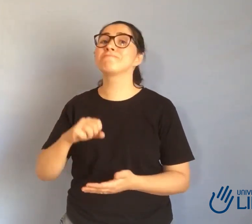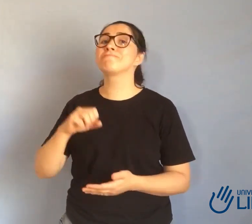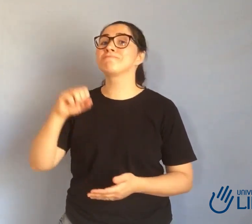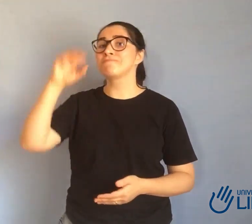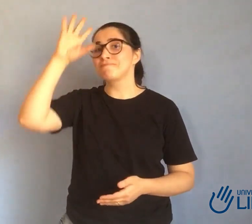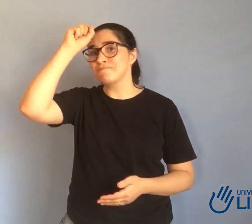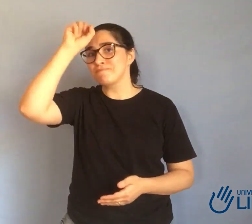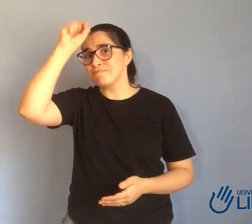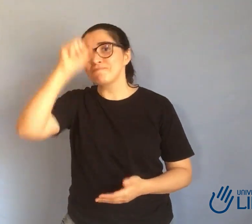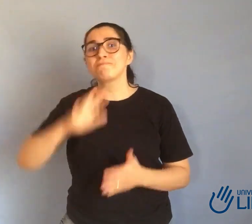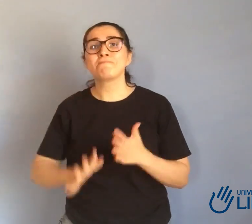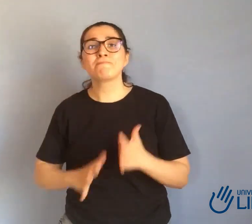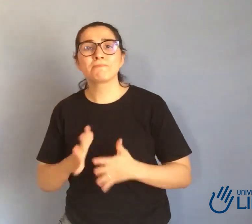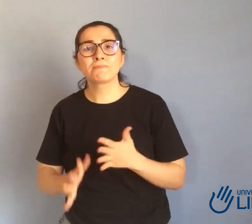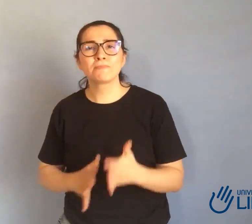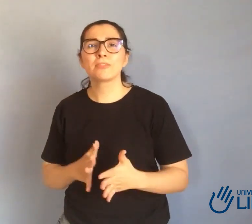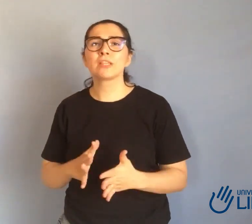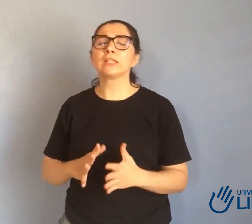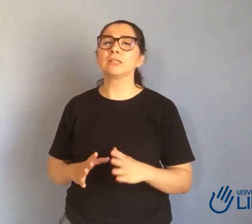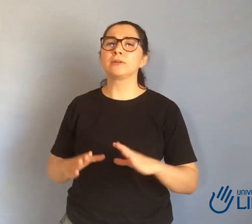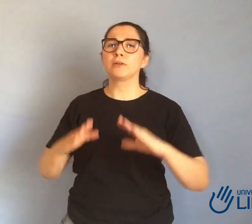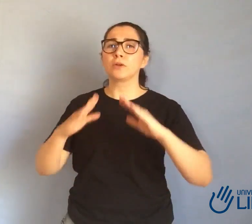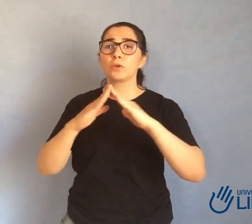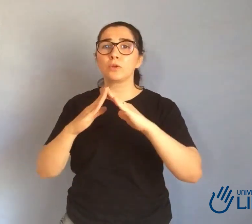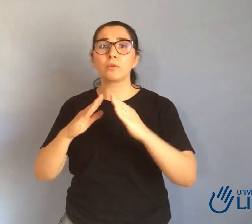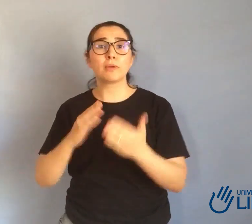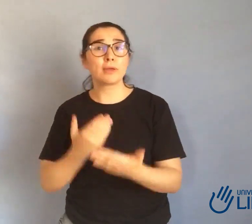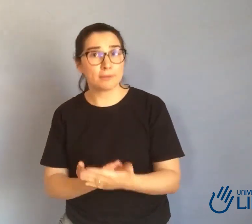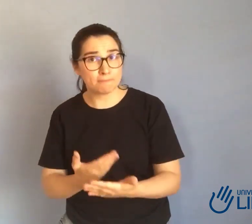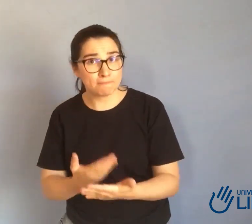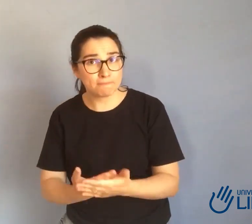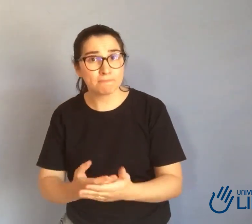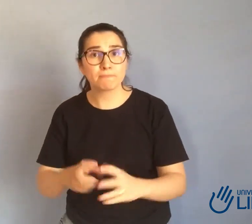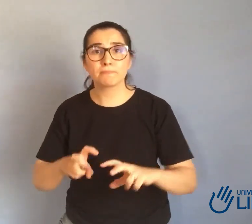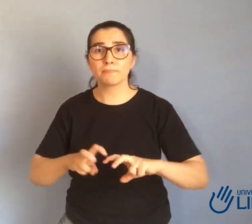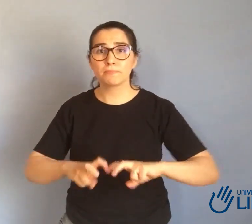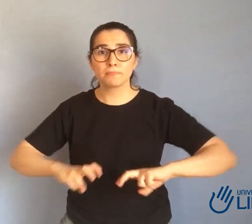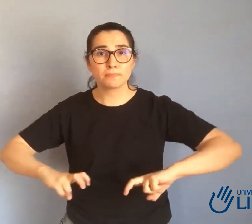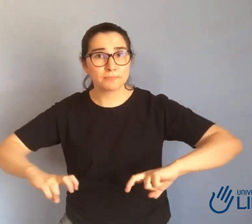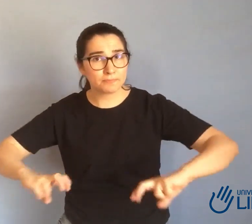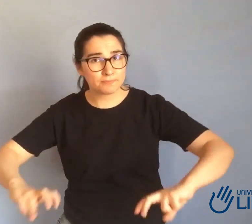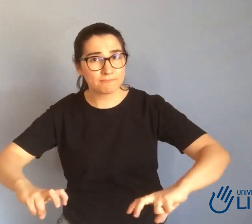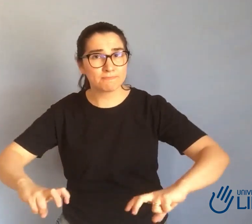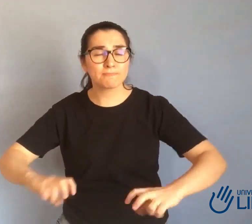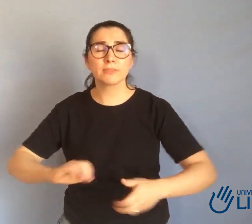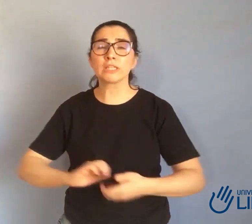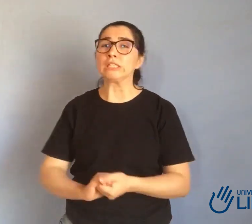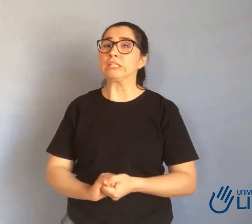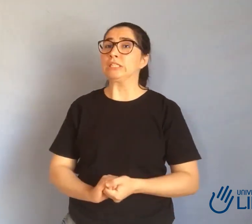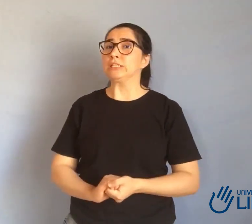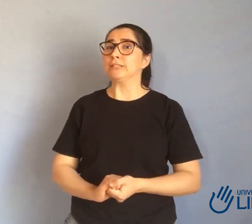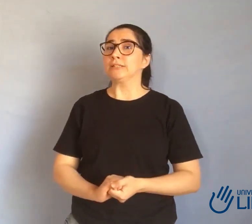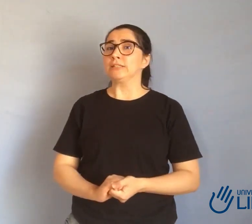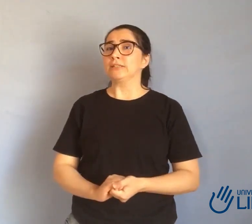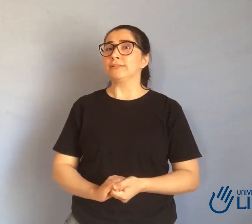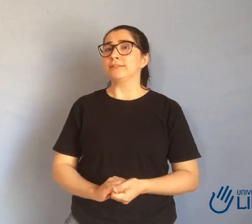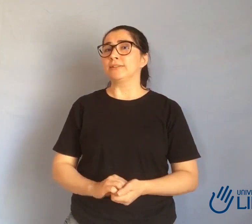os surdos, de me comunicar com eles, de estar preparada para me comunicar com os surdos. Eu ficava pensando como é que eu vou